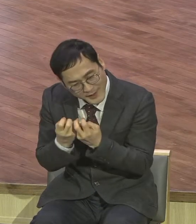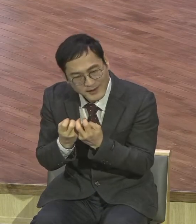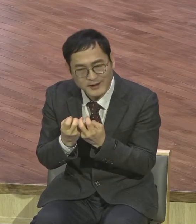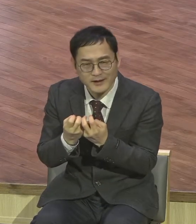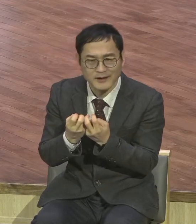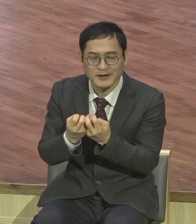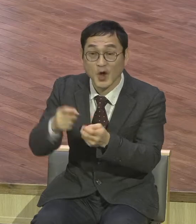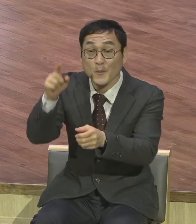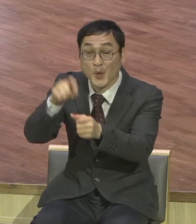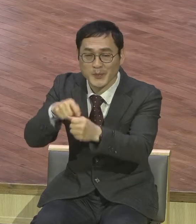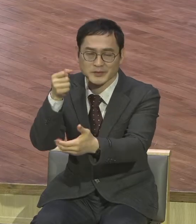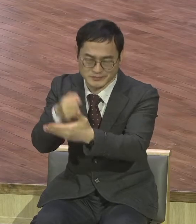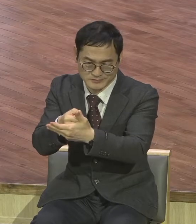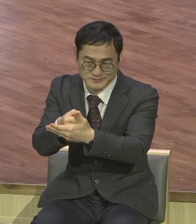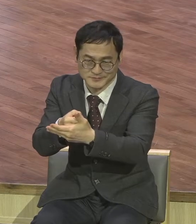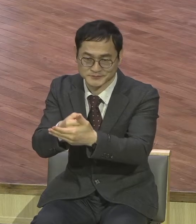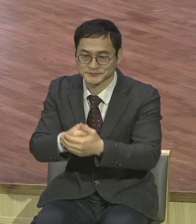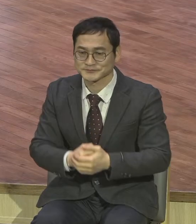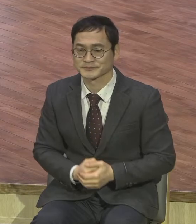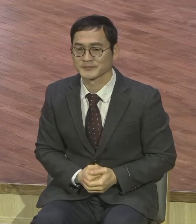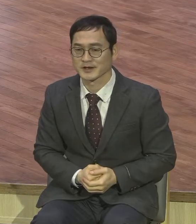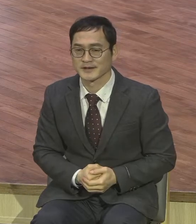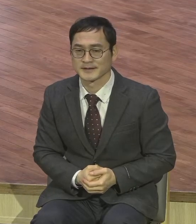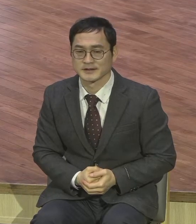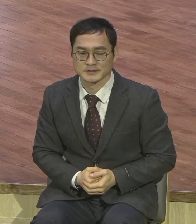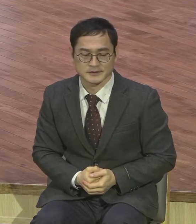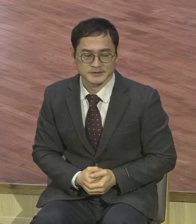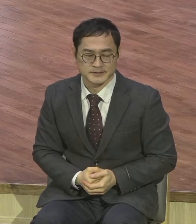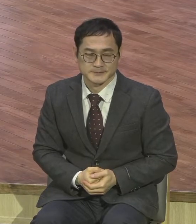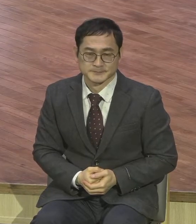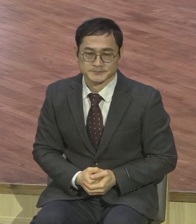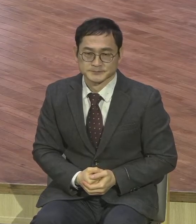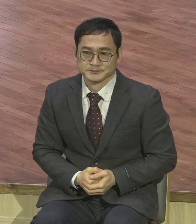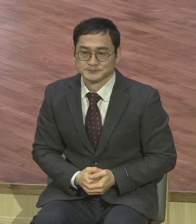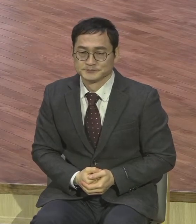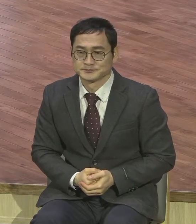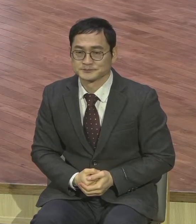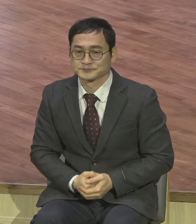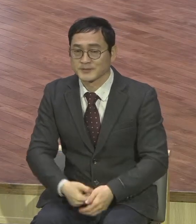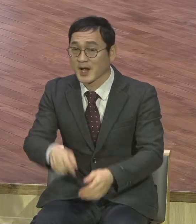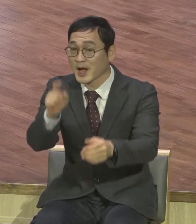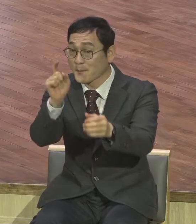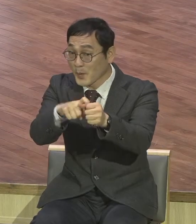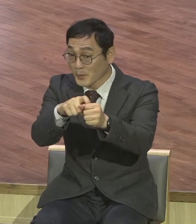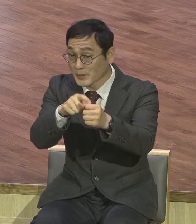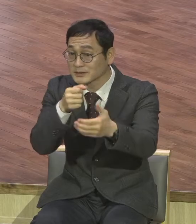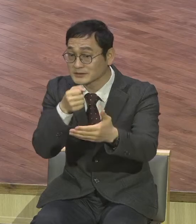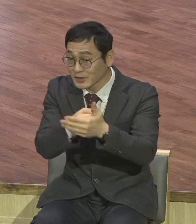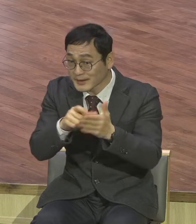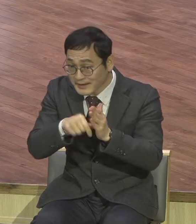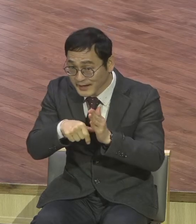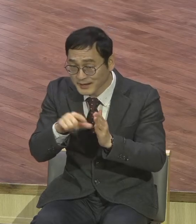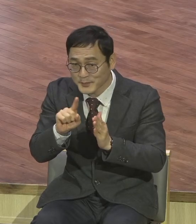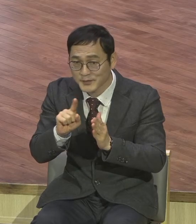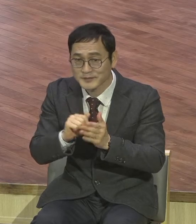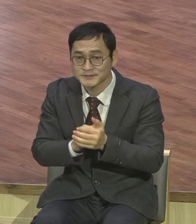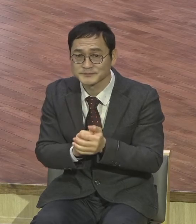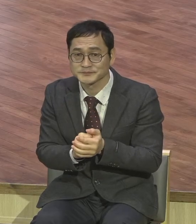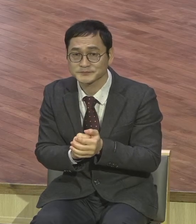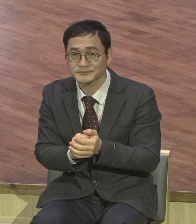정하는 것입니다. 제가 목표를 잡을 때 뭐랬습니까 목표를 정할 때는 유용한 방법이 뭐냐